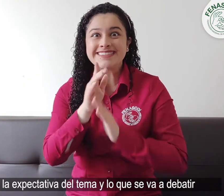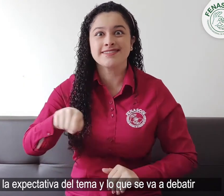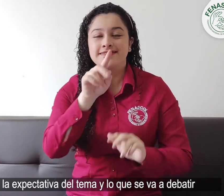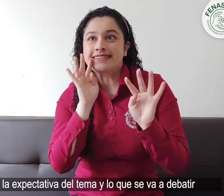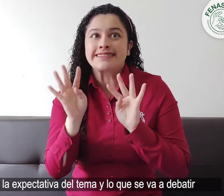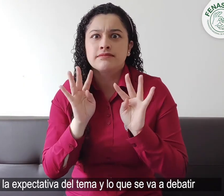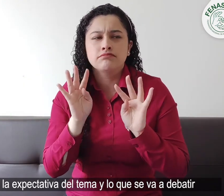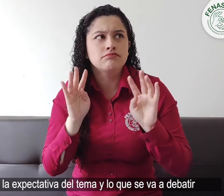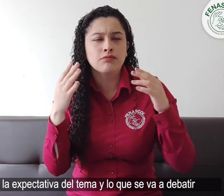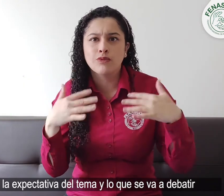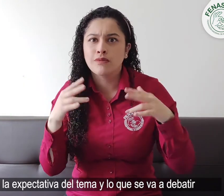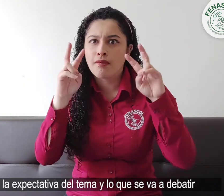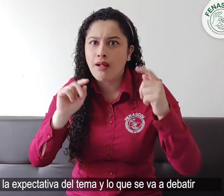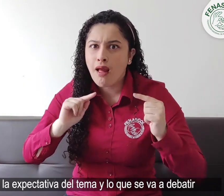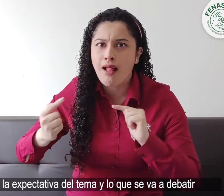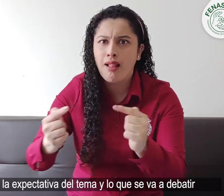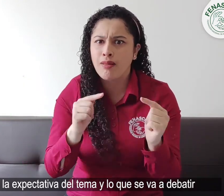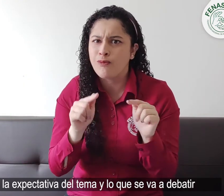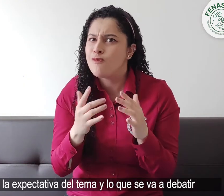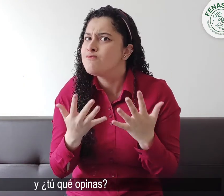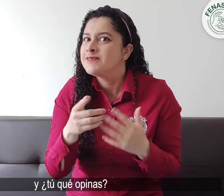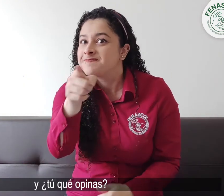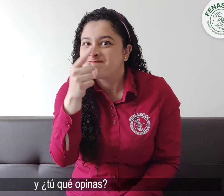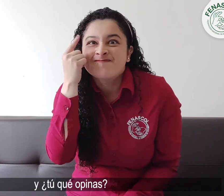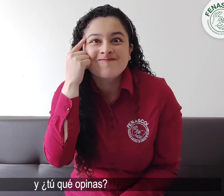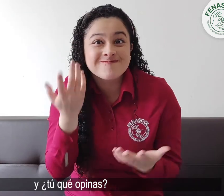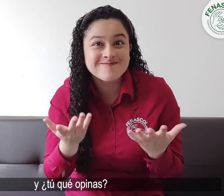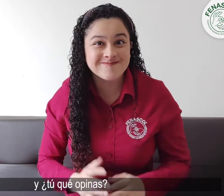Quedamos a la expectativa del tema y lo que se va a debatir ¿Y tú qué opinas? ¡Gracias!